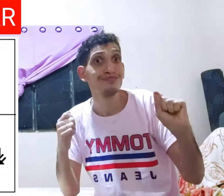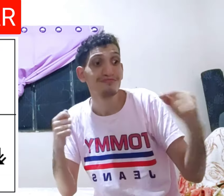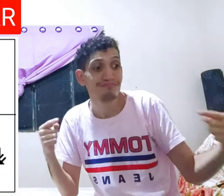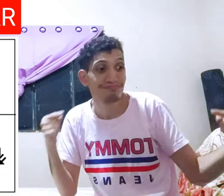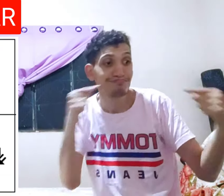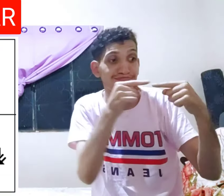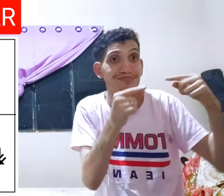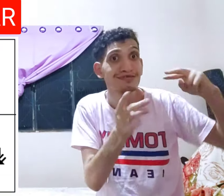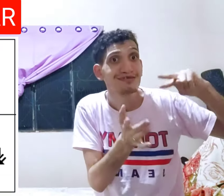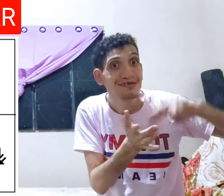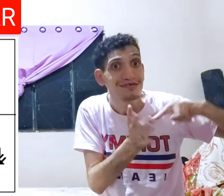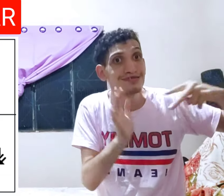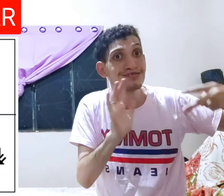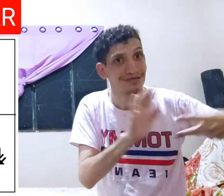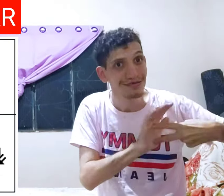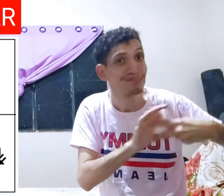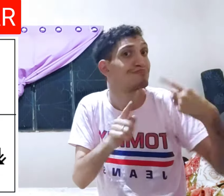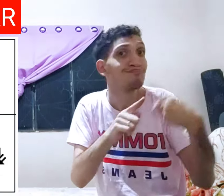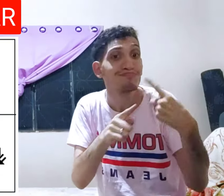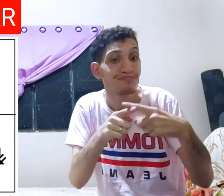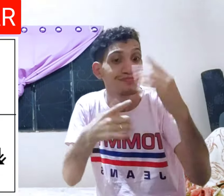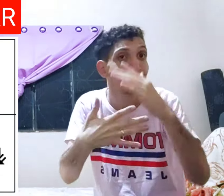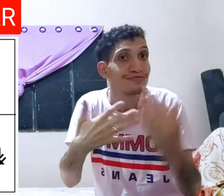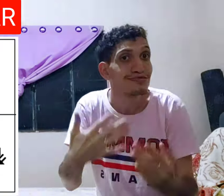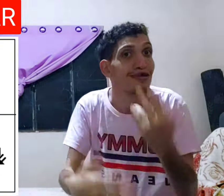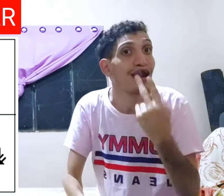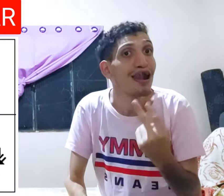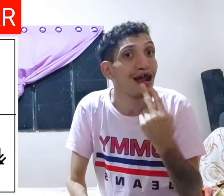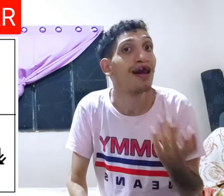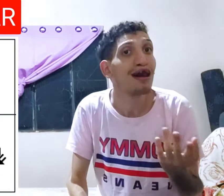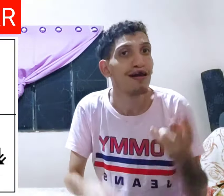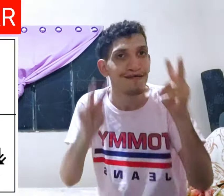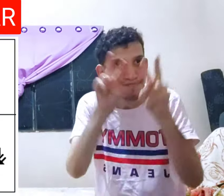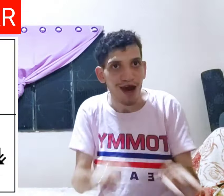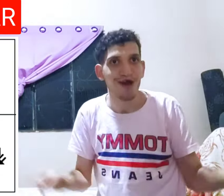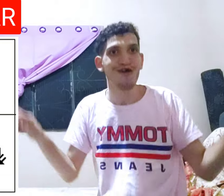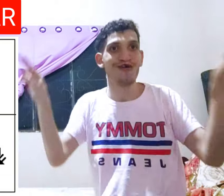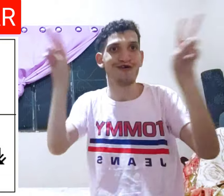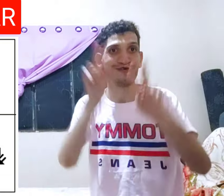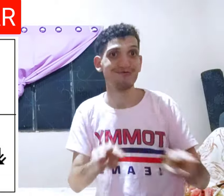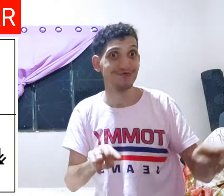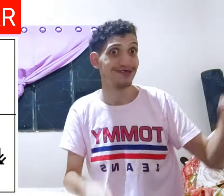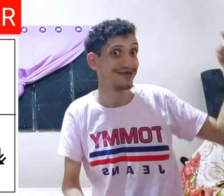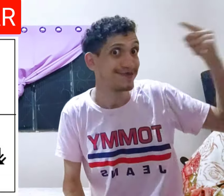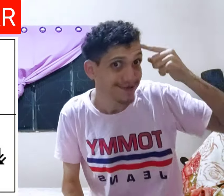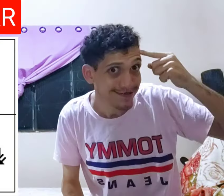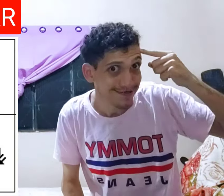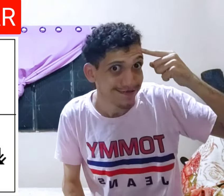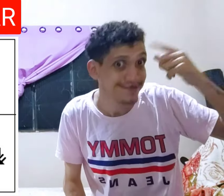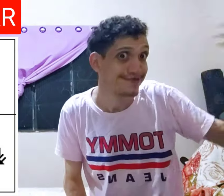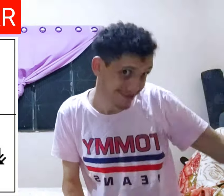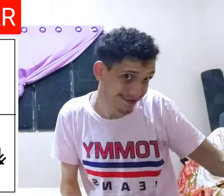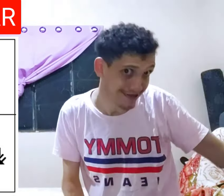pra sinalizar, precisa se aplicar o significado, porque Libras é uma língua visual, entendeu?